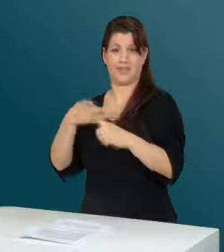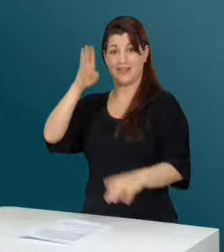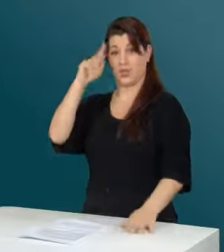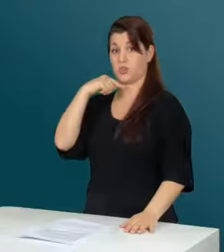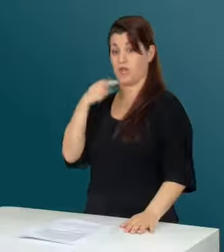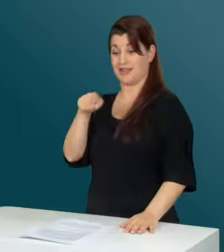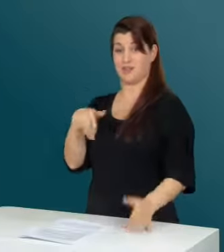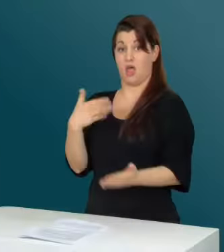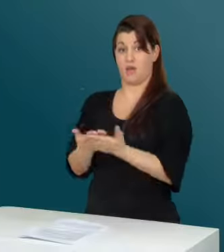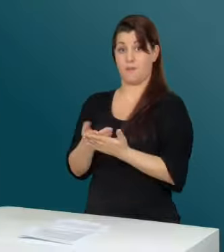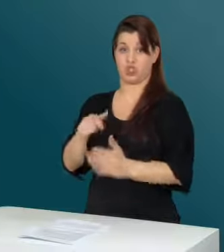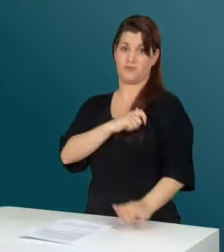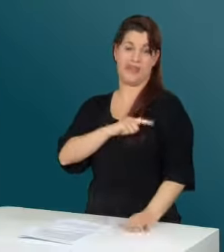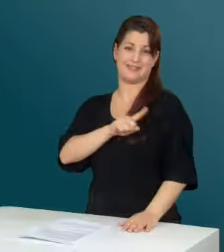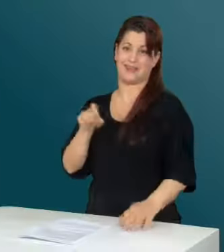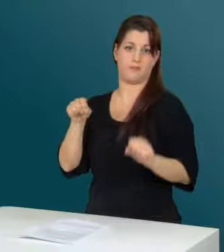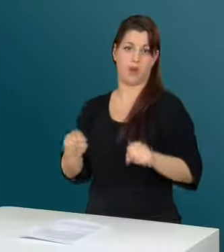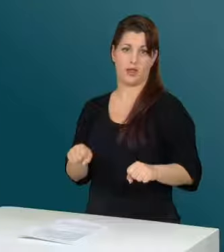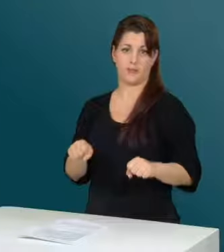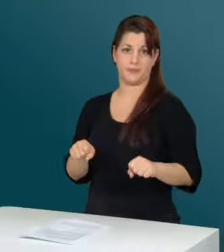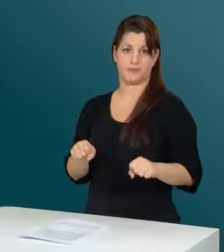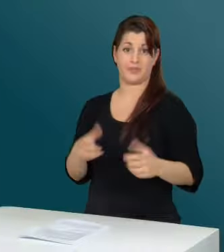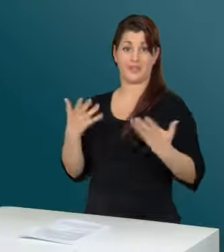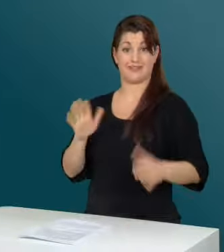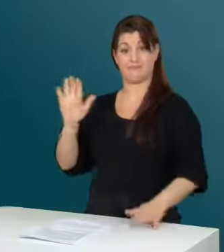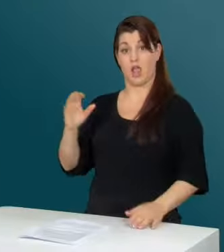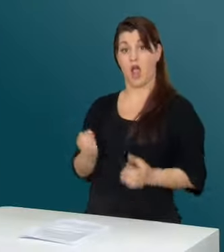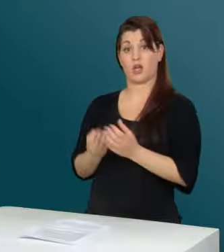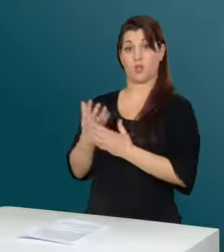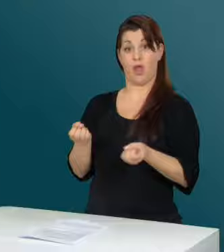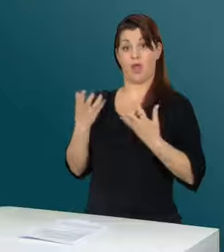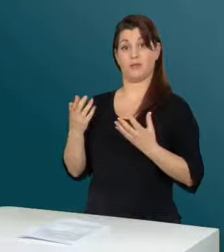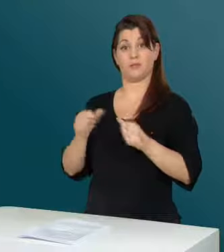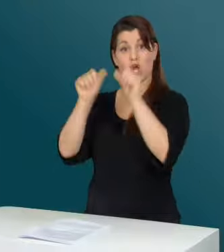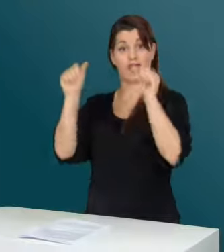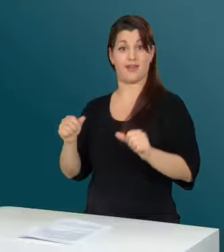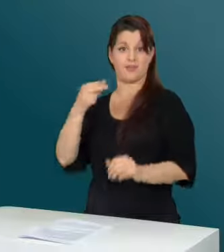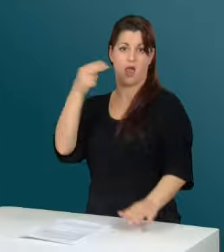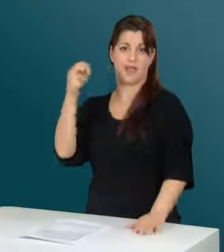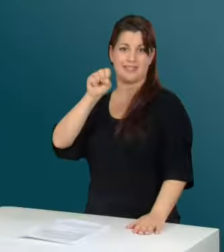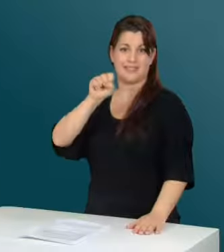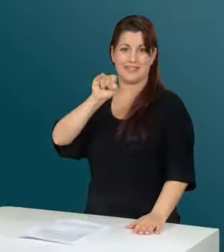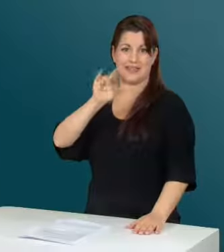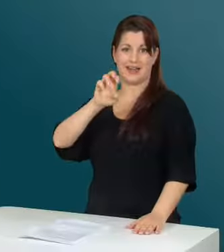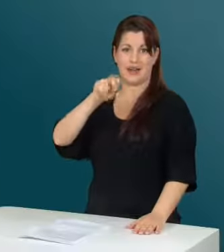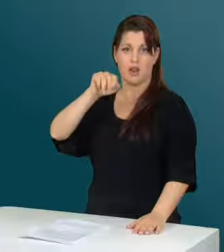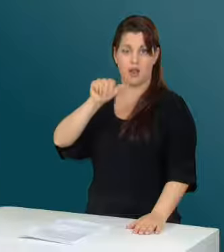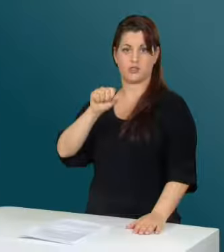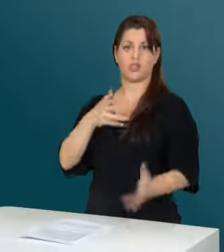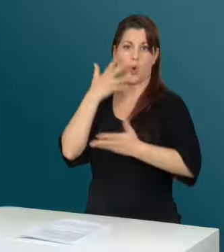Rico meint, dass dieses Angebot in der Schweiz unmöglich wäre. Sein aktuelles Fotoprojekt heisst Sirenas Story.